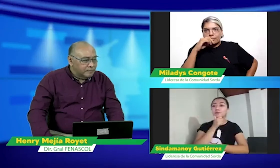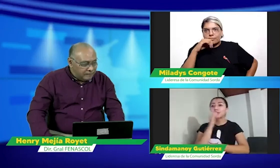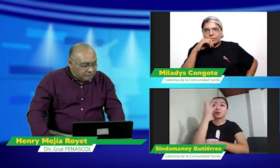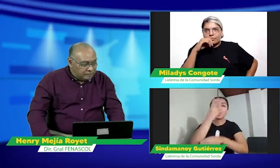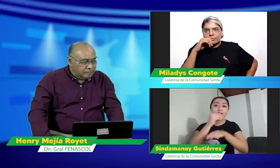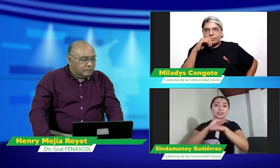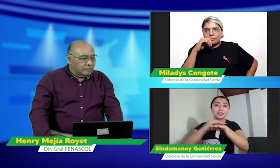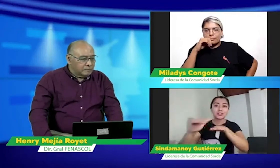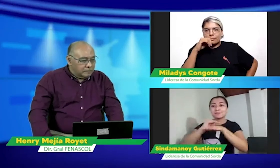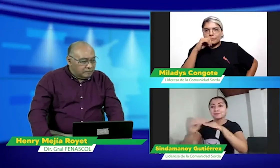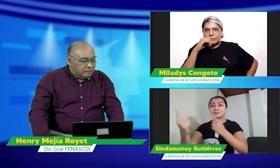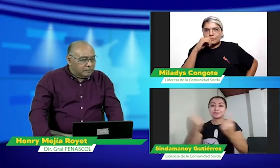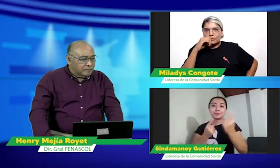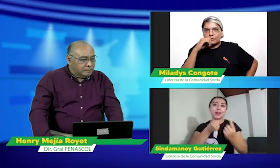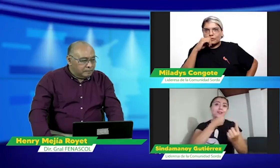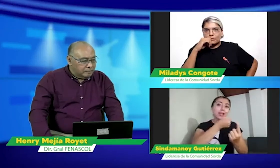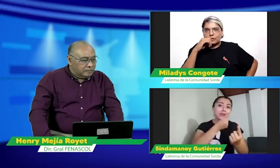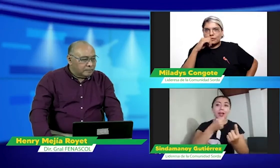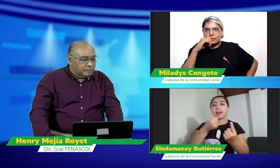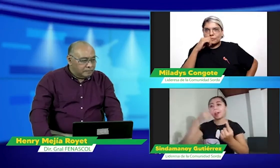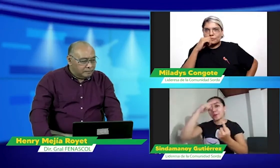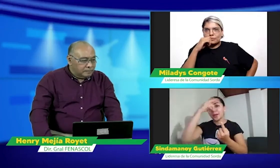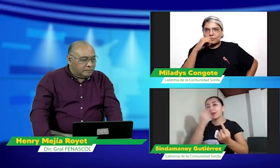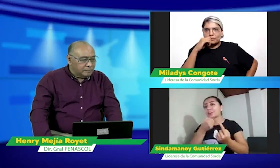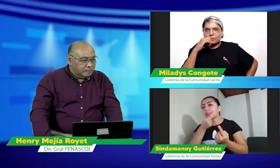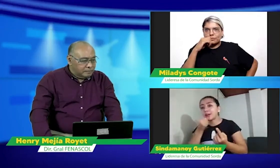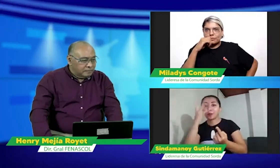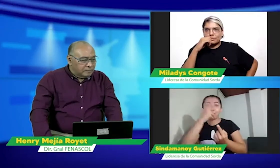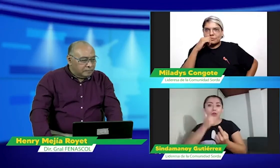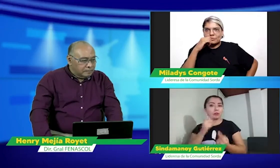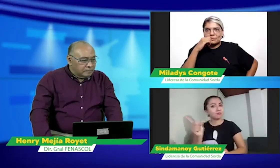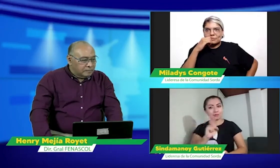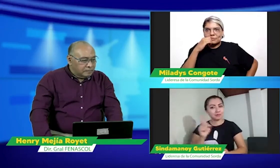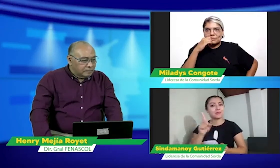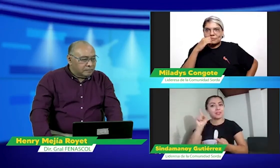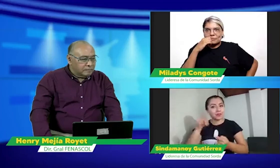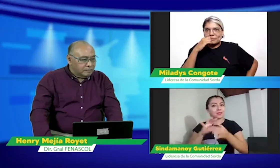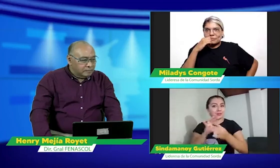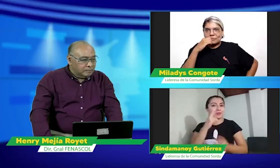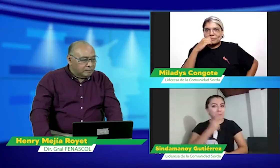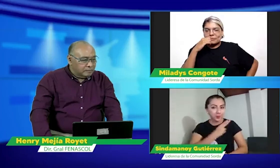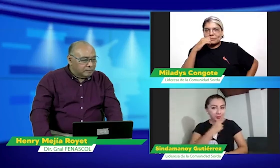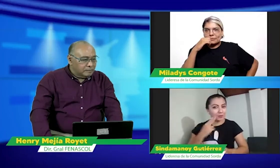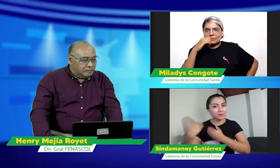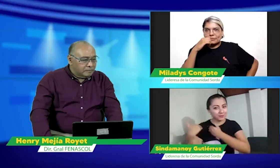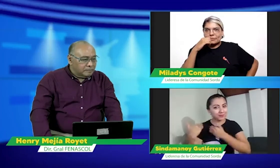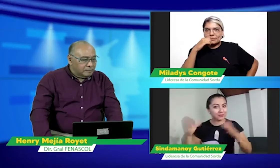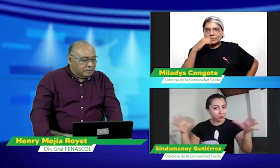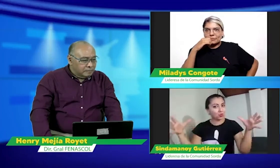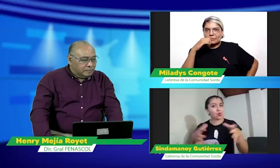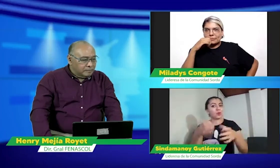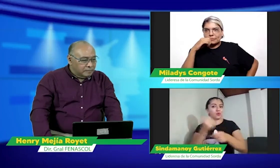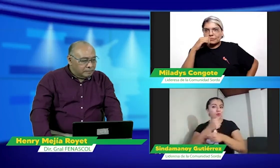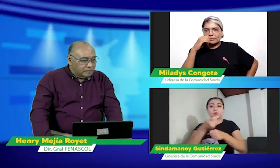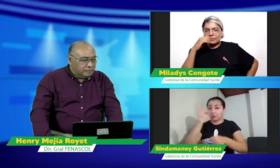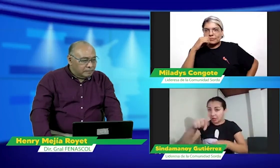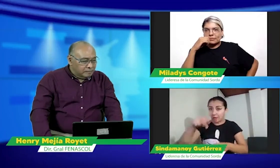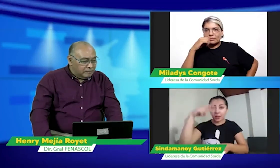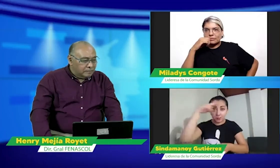empoderados no solamente que quede como la entrevista entre los líderes sordos como Miladis o Cinda sino que también haya